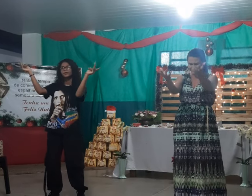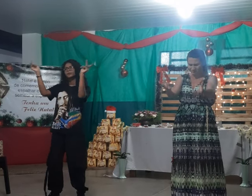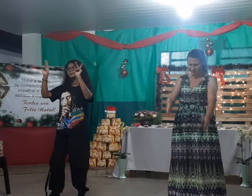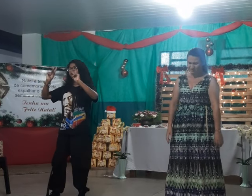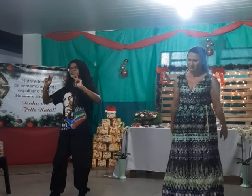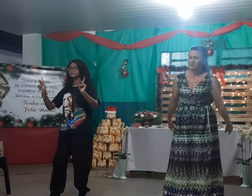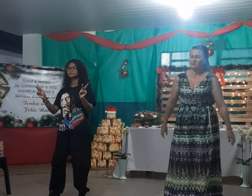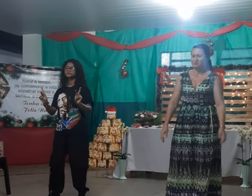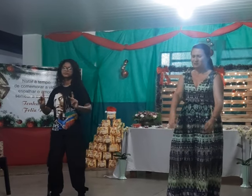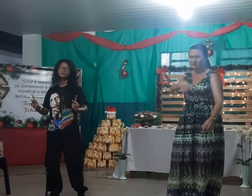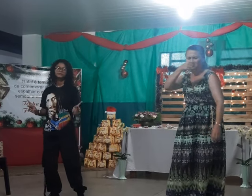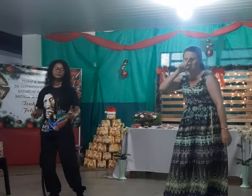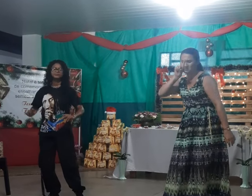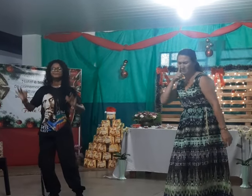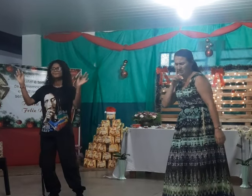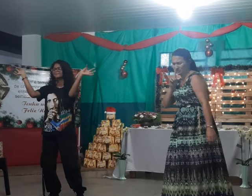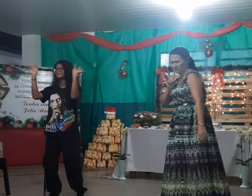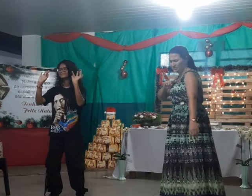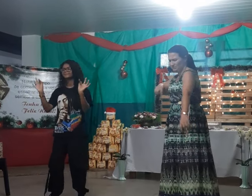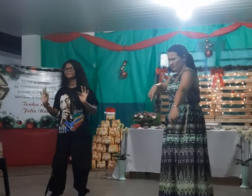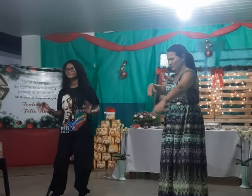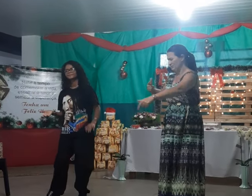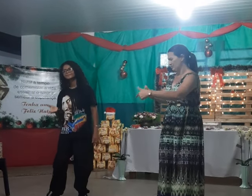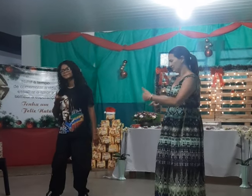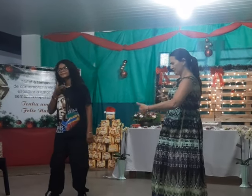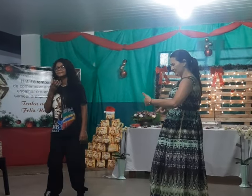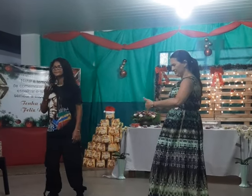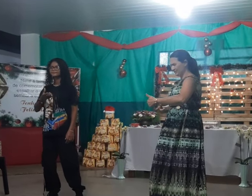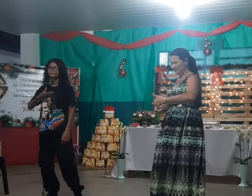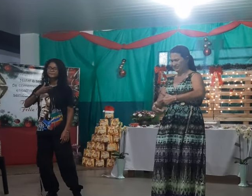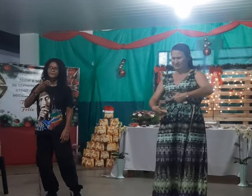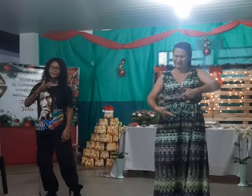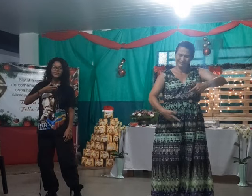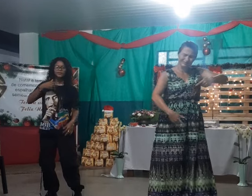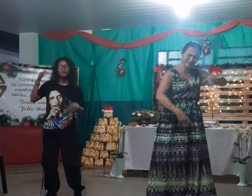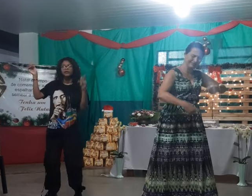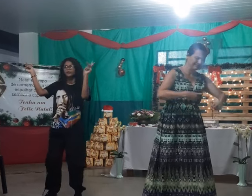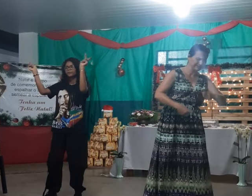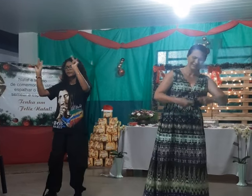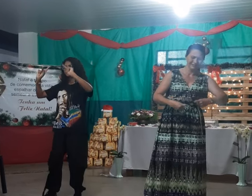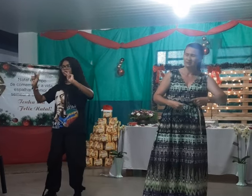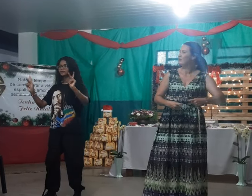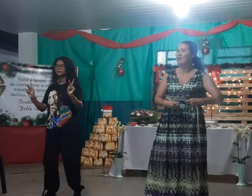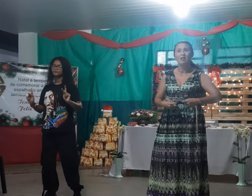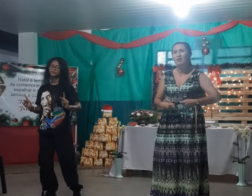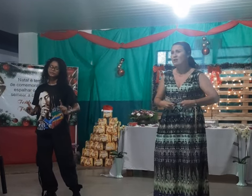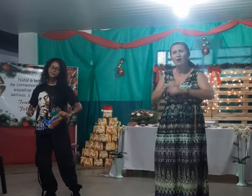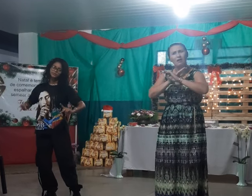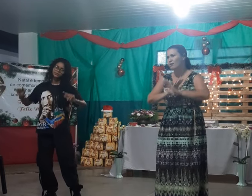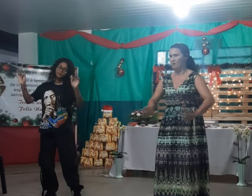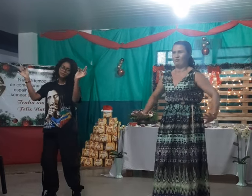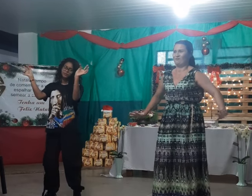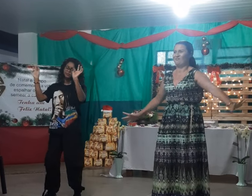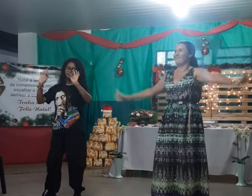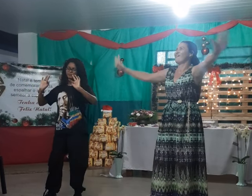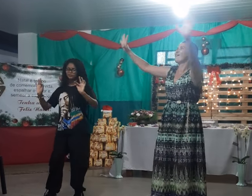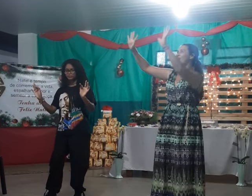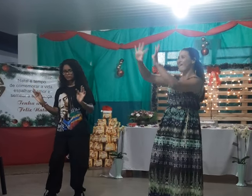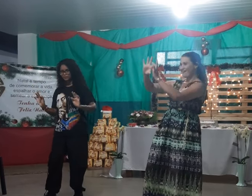que